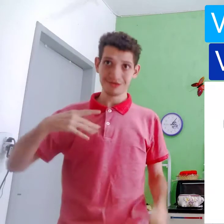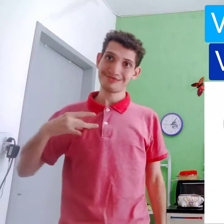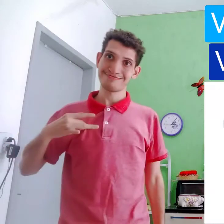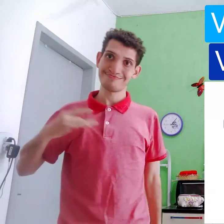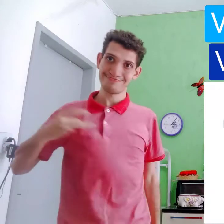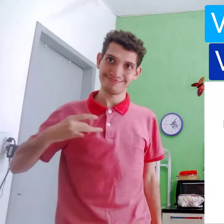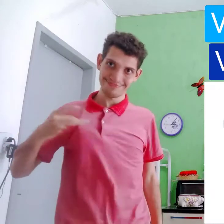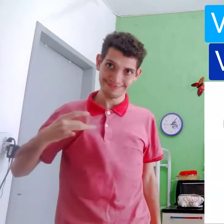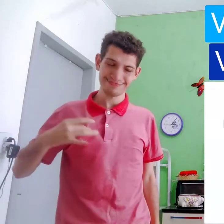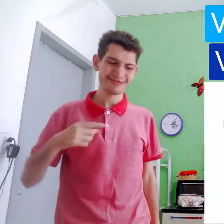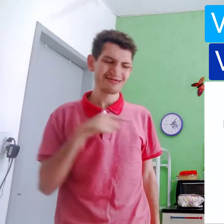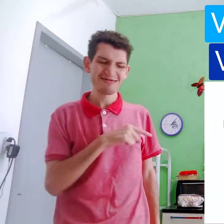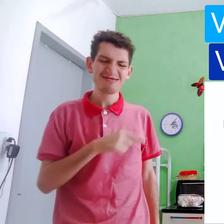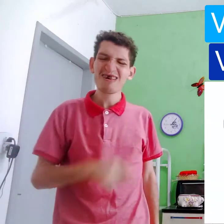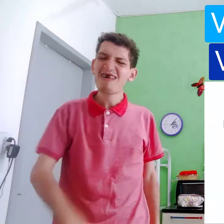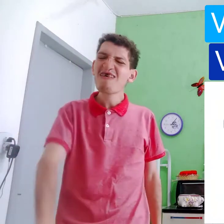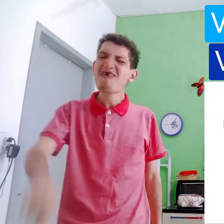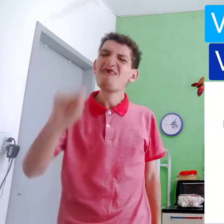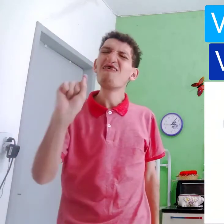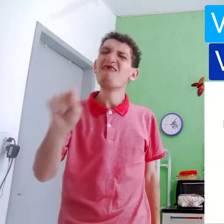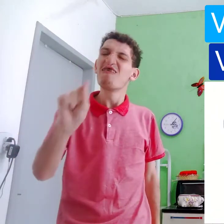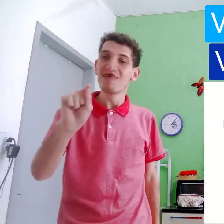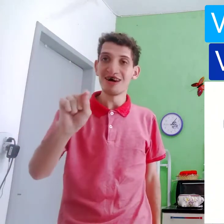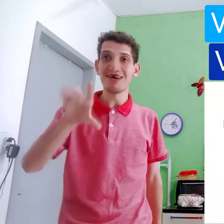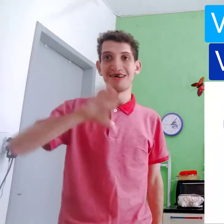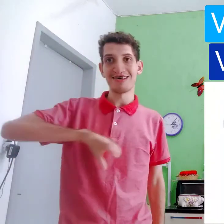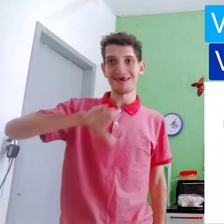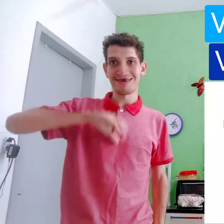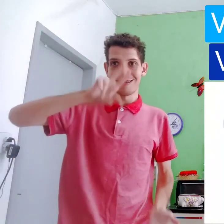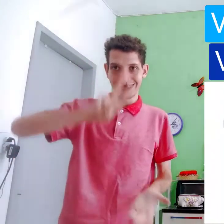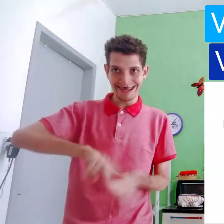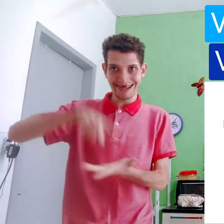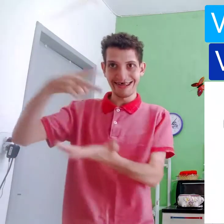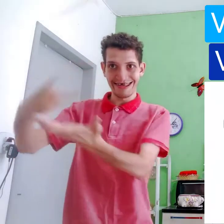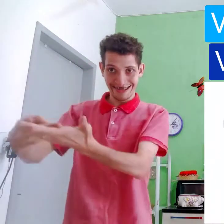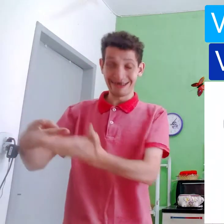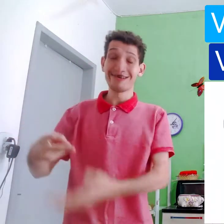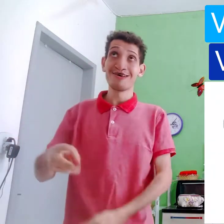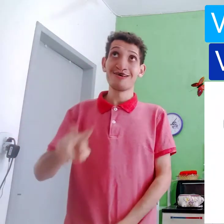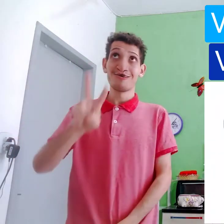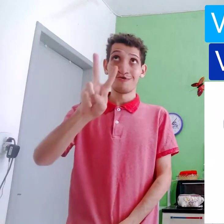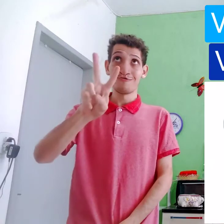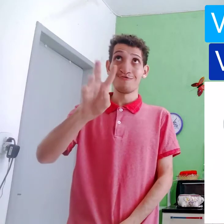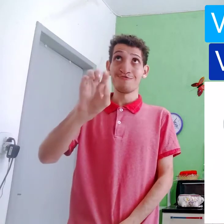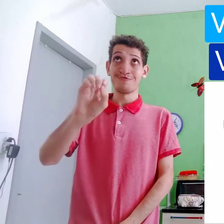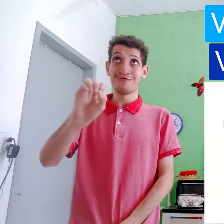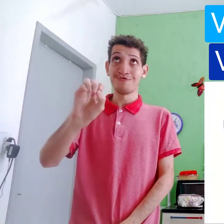Isso é português, tradução,